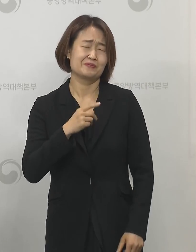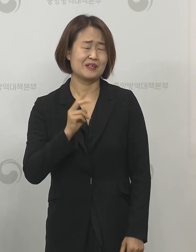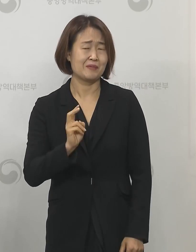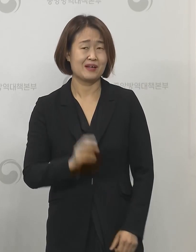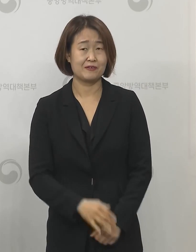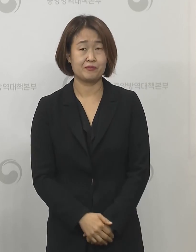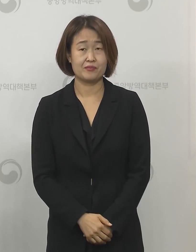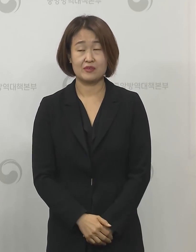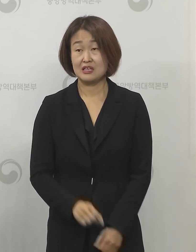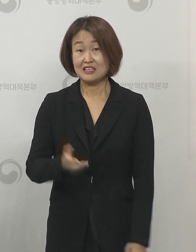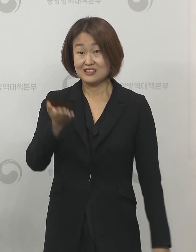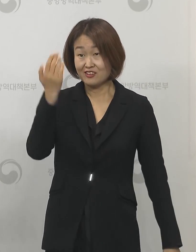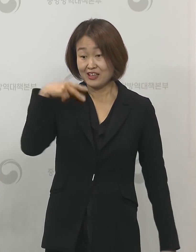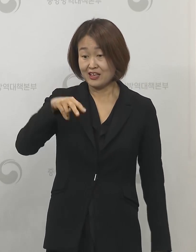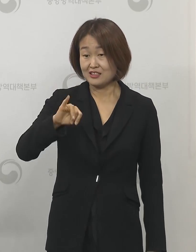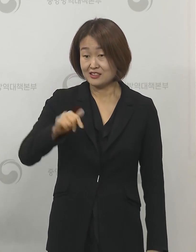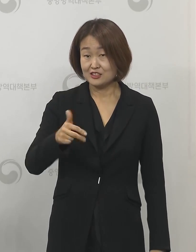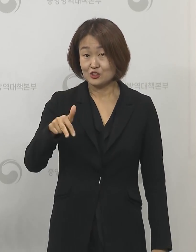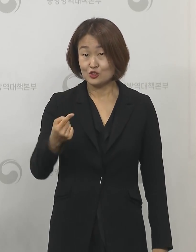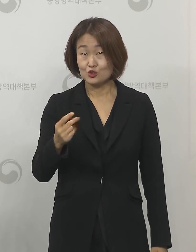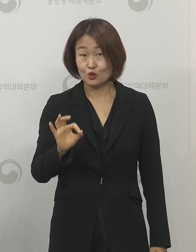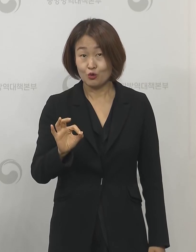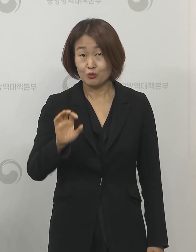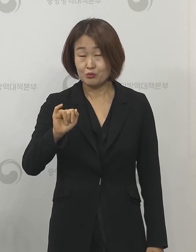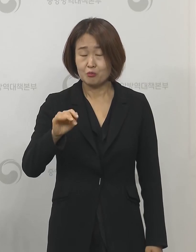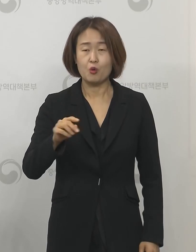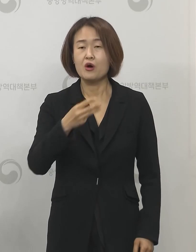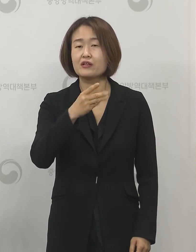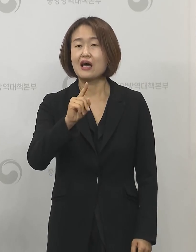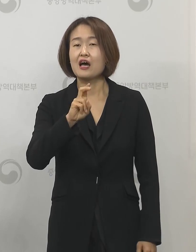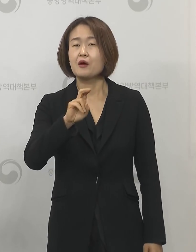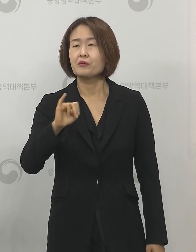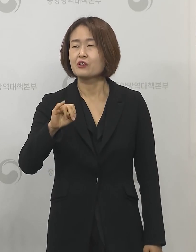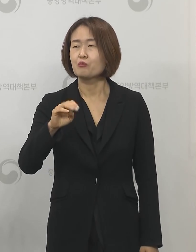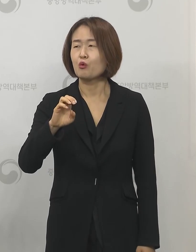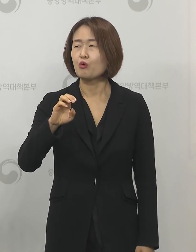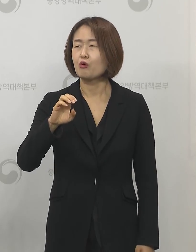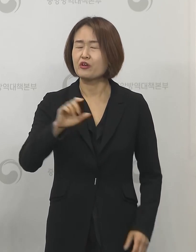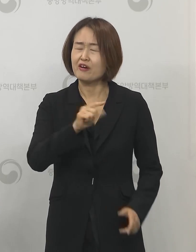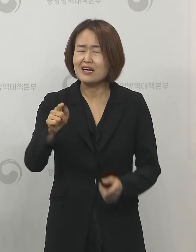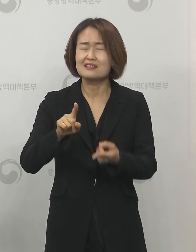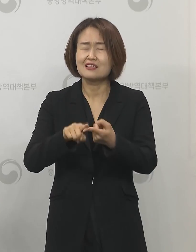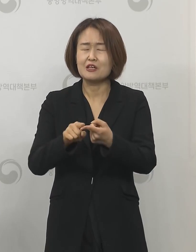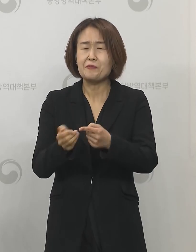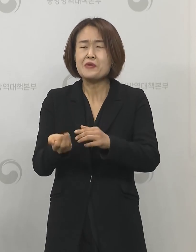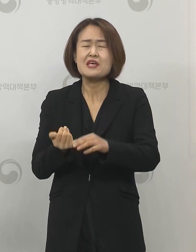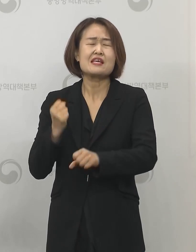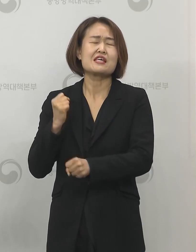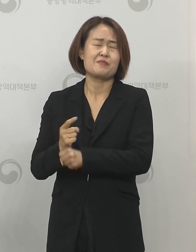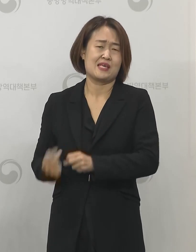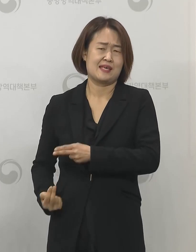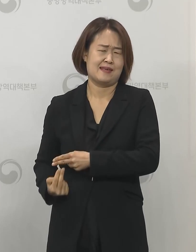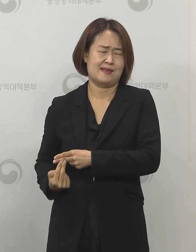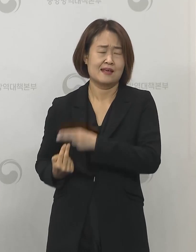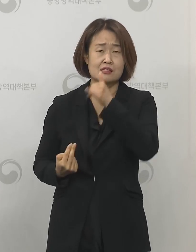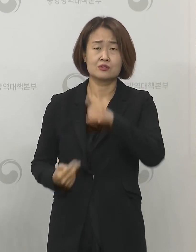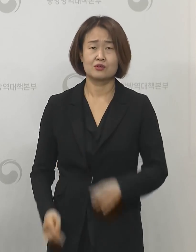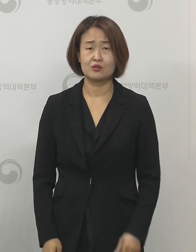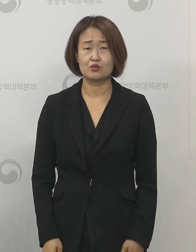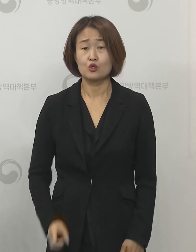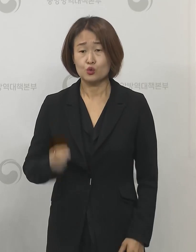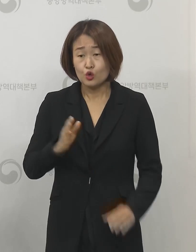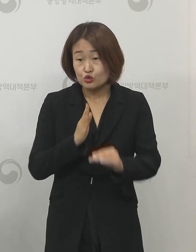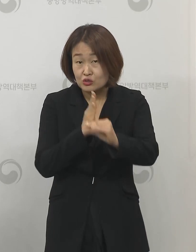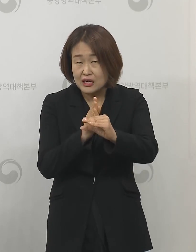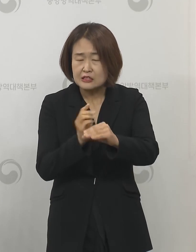신종플루 때는 저희가 타미플루나 다른 항바이러스제를 사전에 비축하고 있었고 중간에